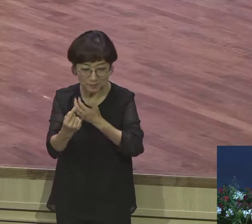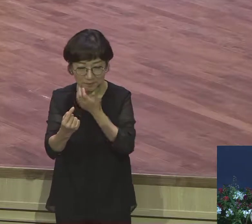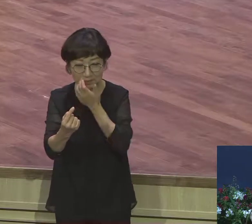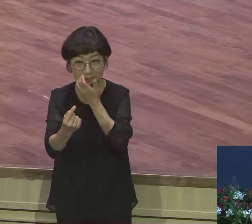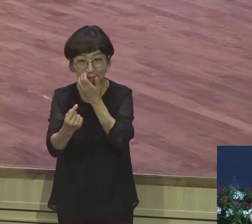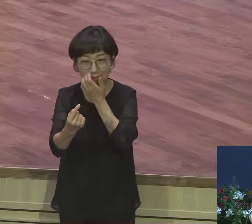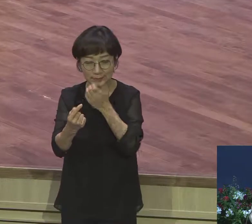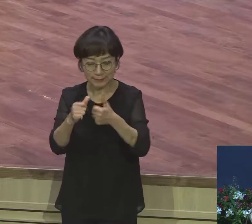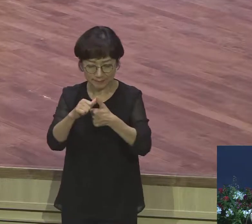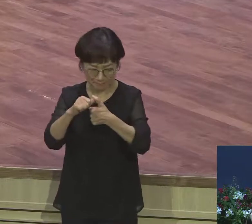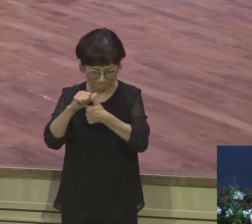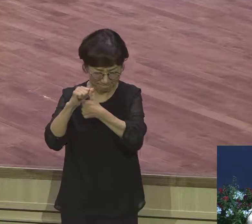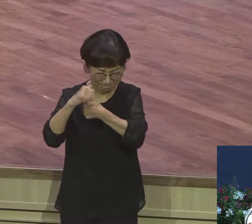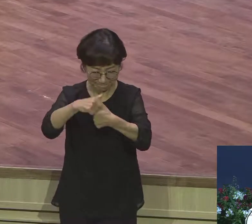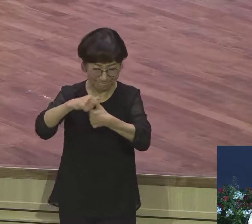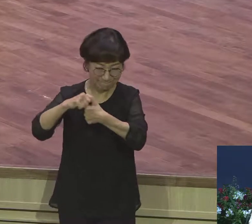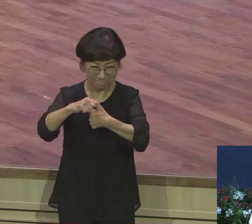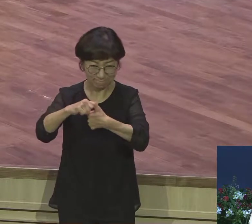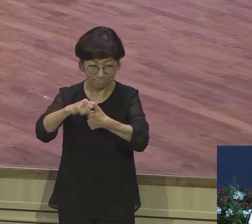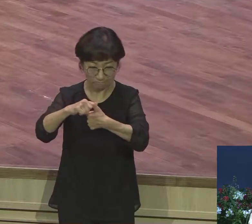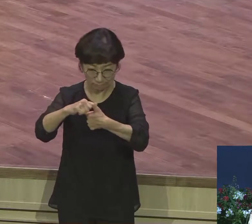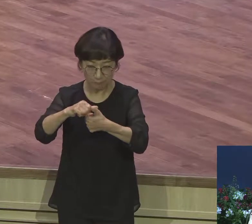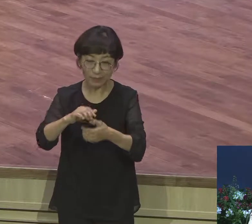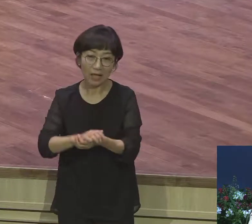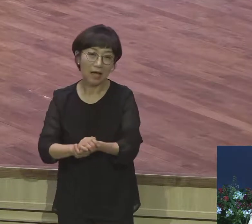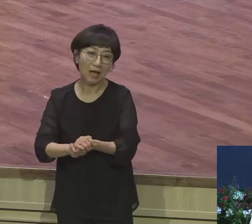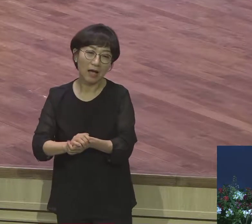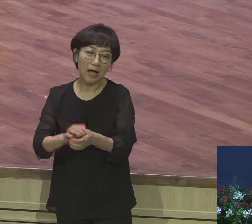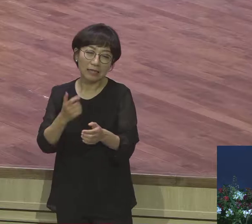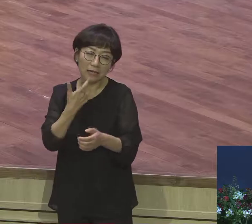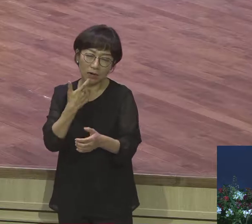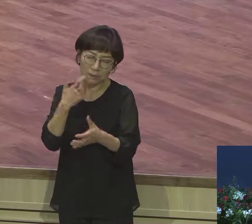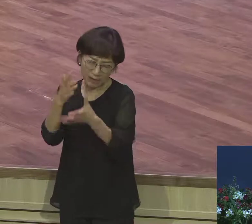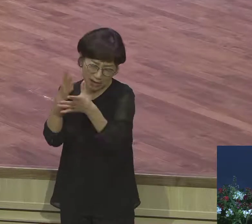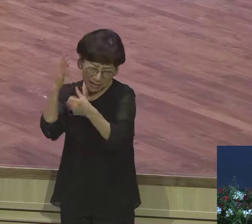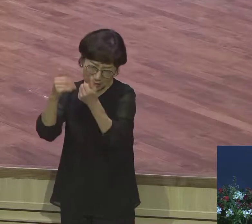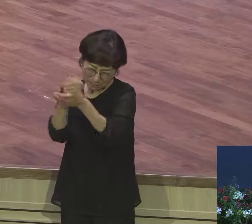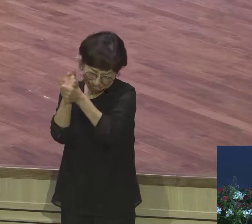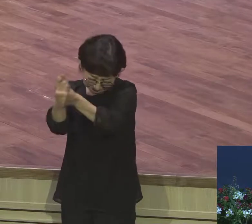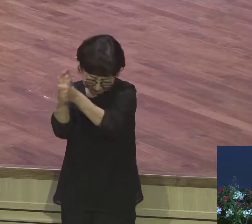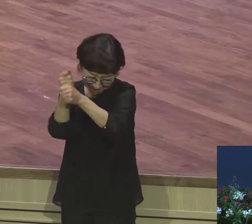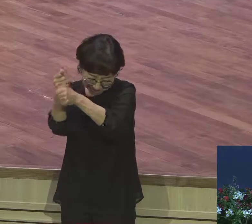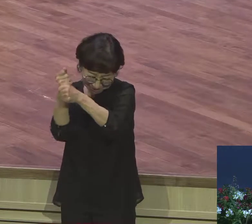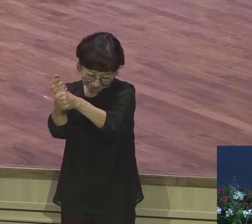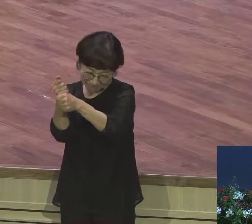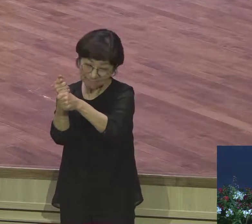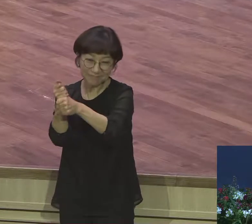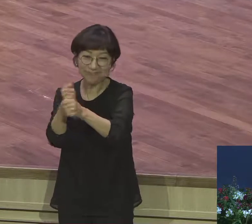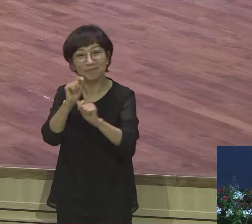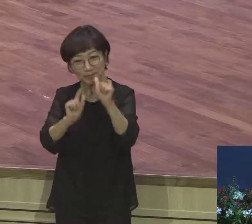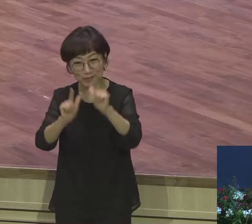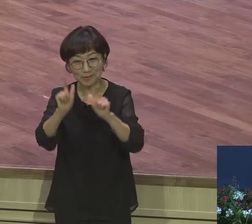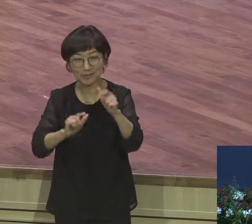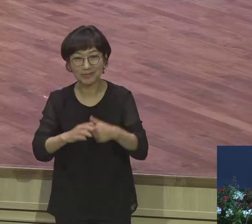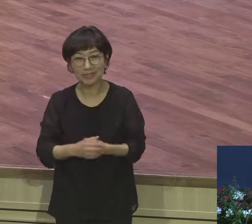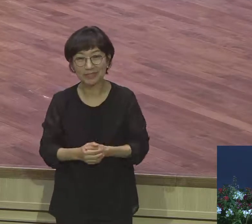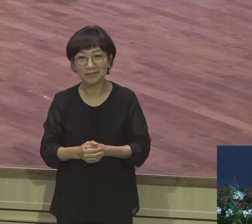필사적으로 그렇게 매달렸다라는 표현이에요 어느 정도 매달렸냐